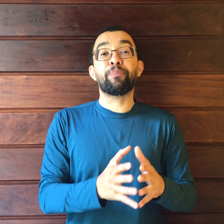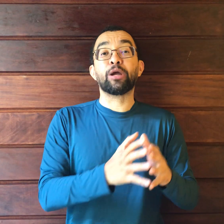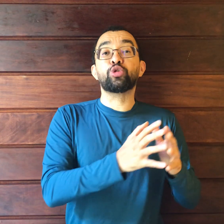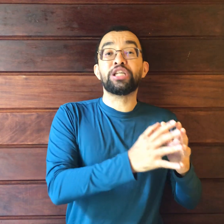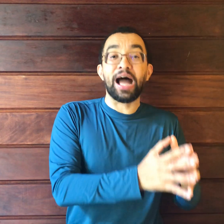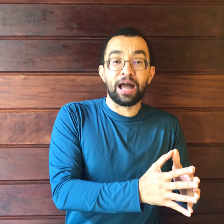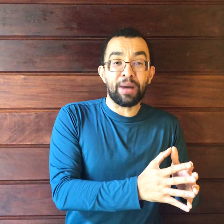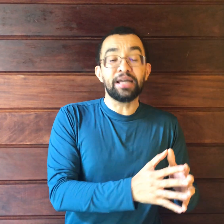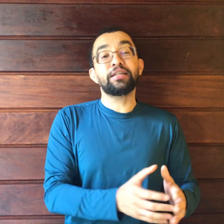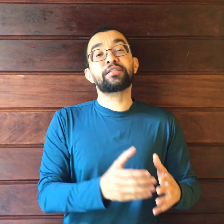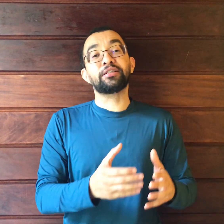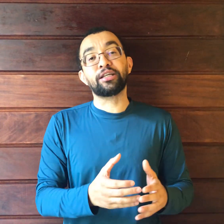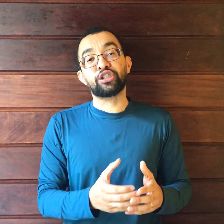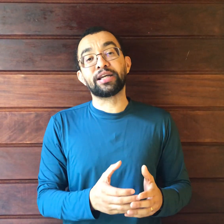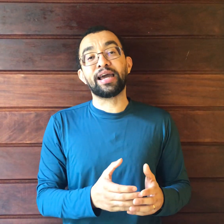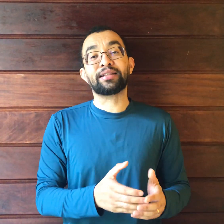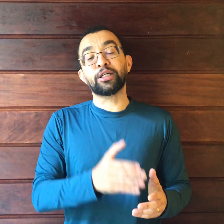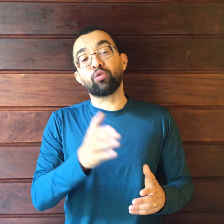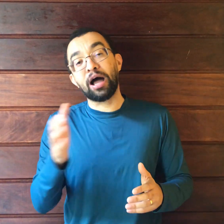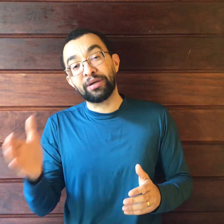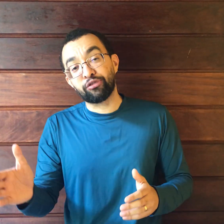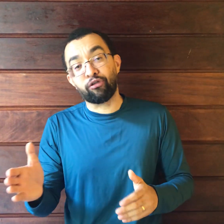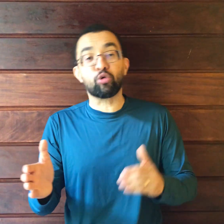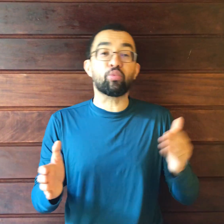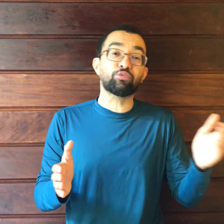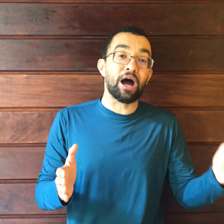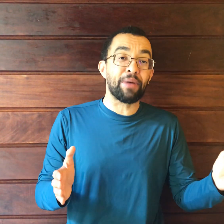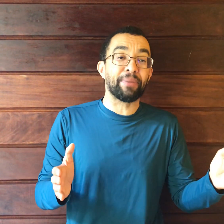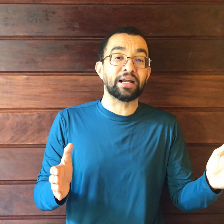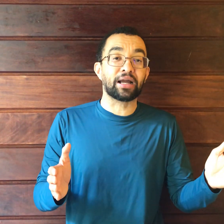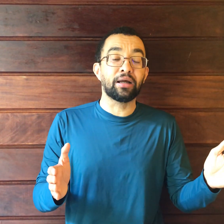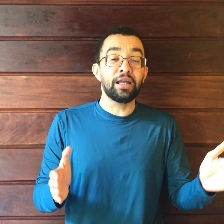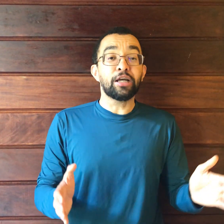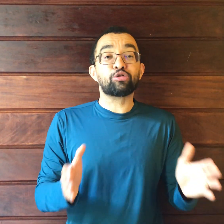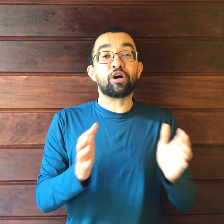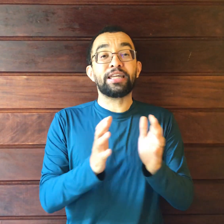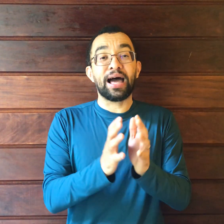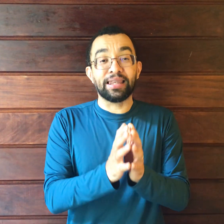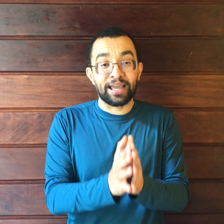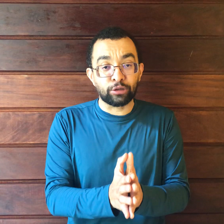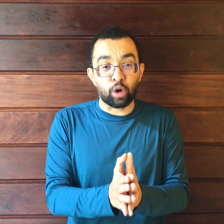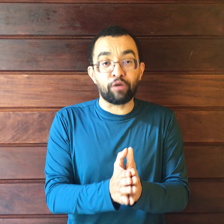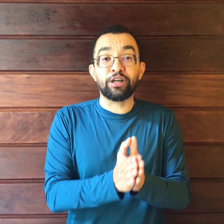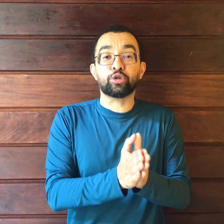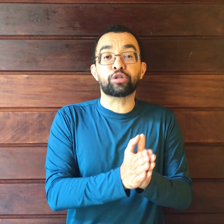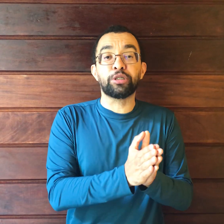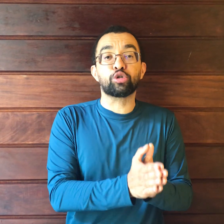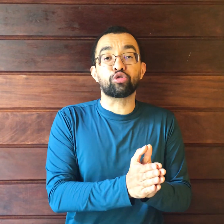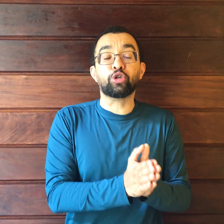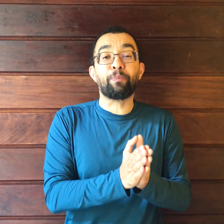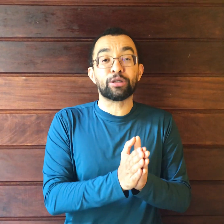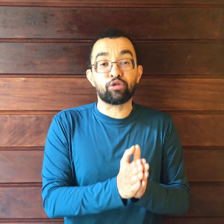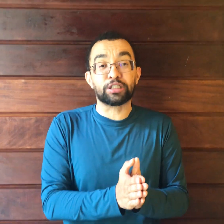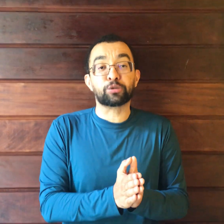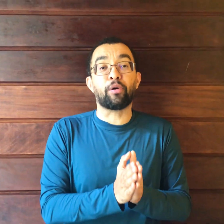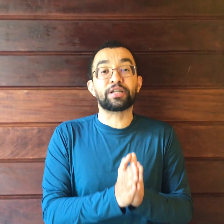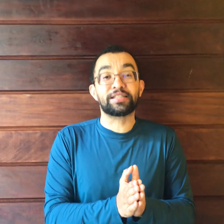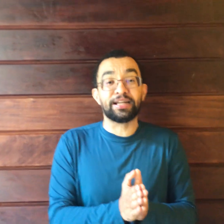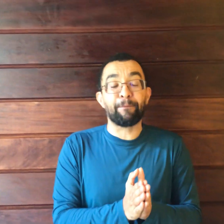emprego de arma e se entendia que era tanto arma de fogo quanto arma branca. Só que a lei nova, em 2018, passou a dispor que seria